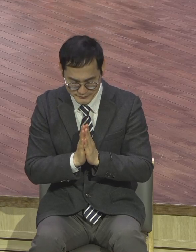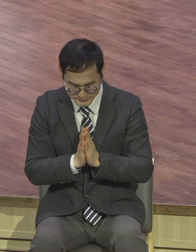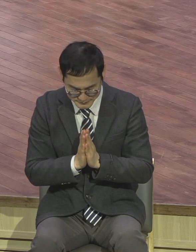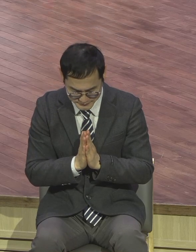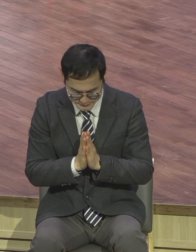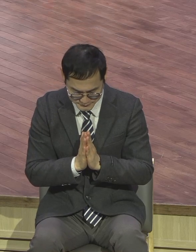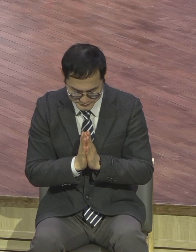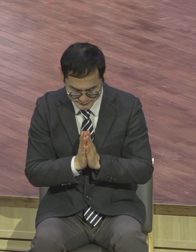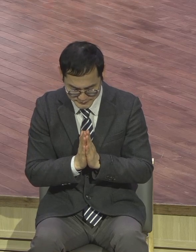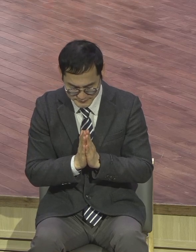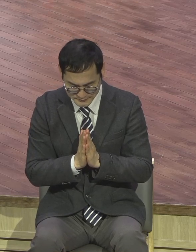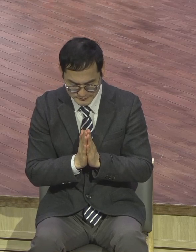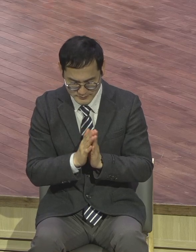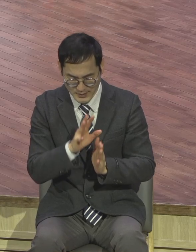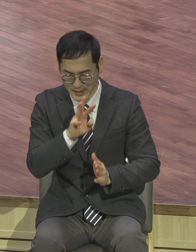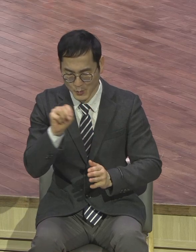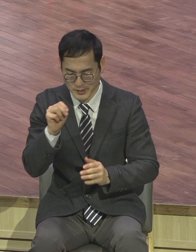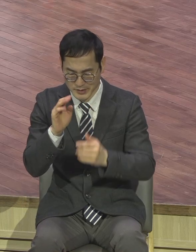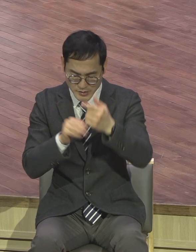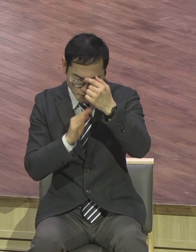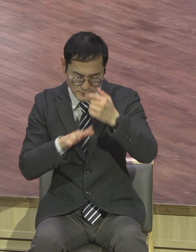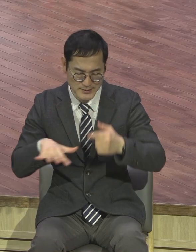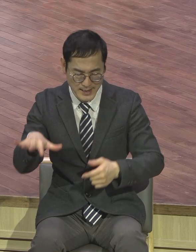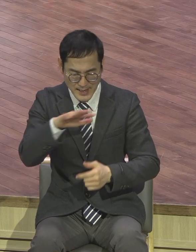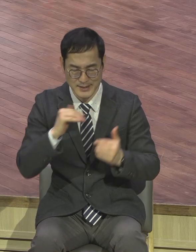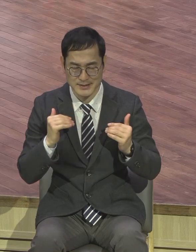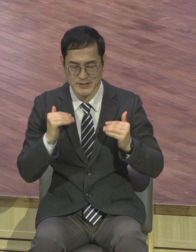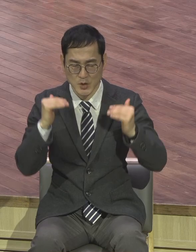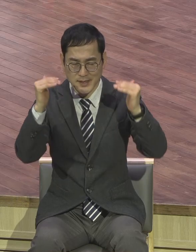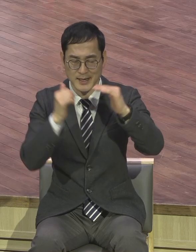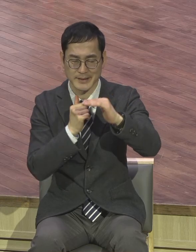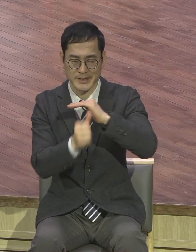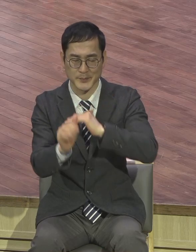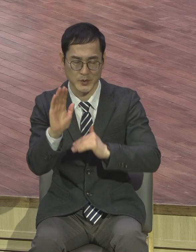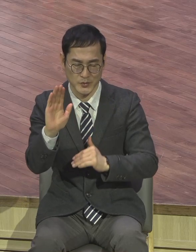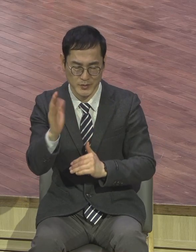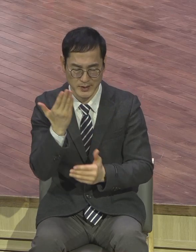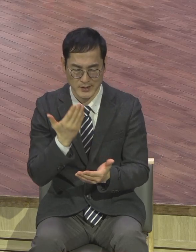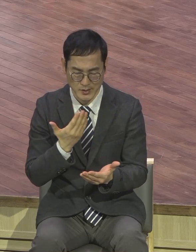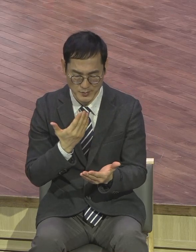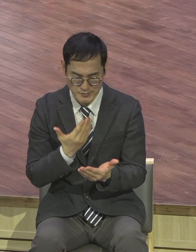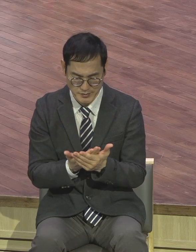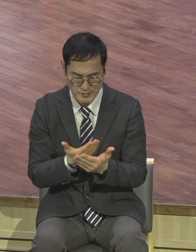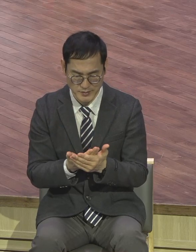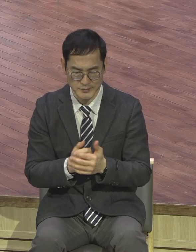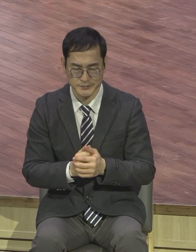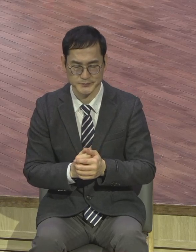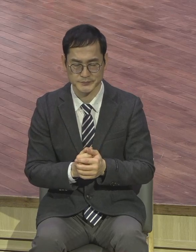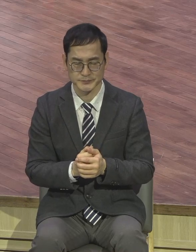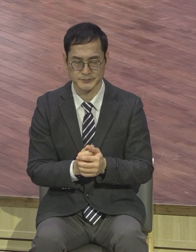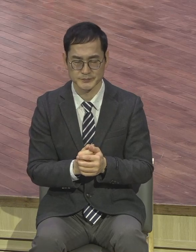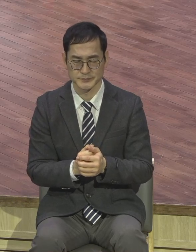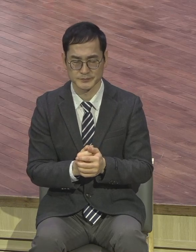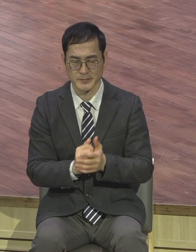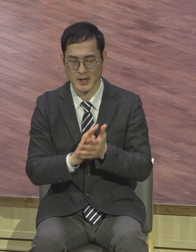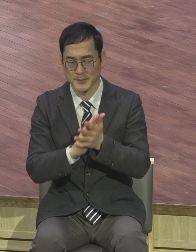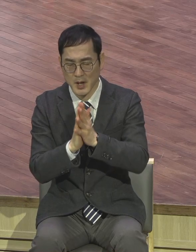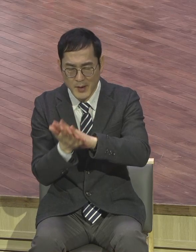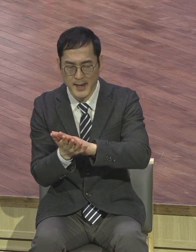모든 성도들 성장의 대명사들이 되기도와 주옵사사 변화가 체험되어지게 하시고